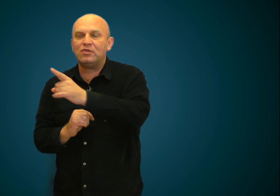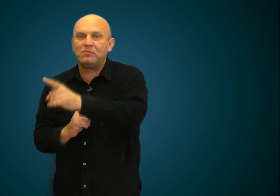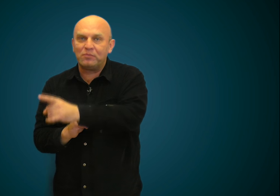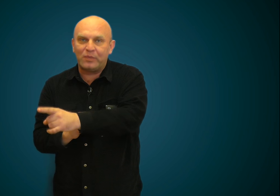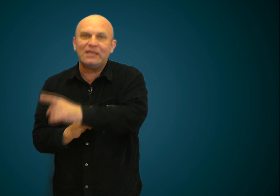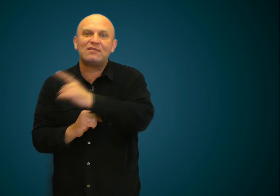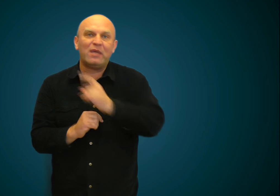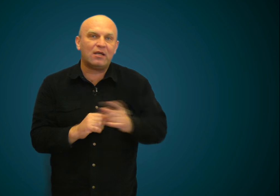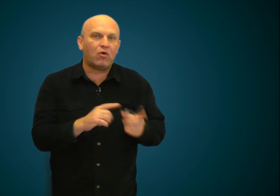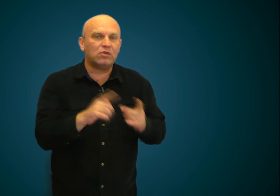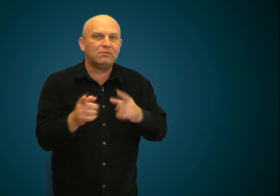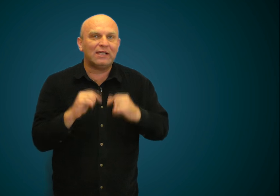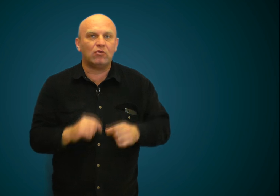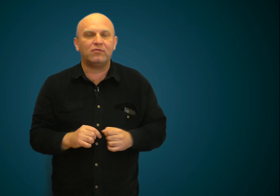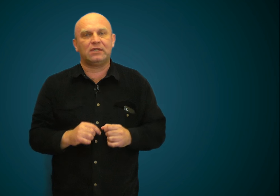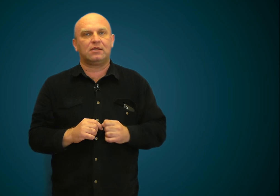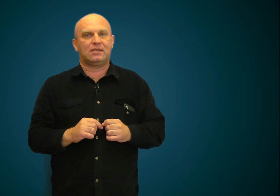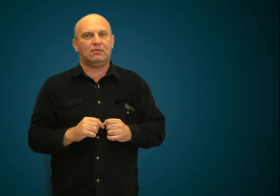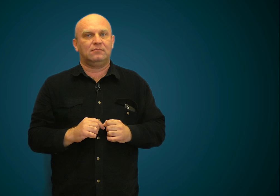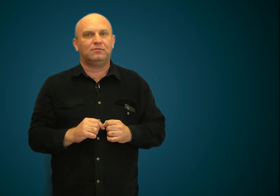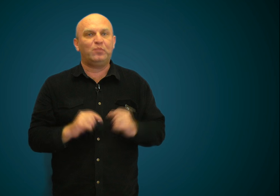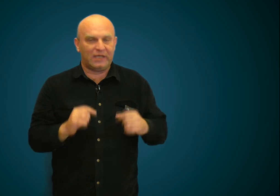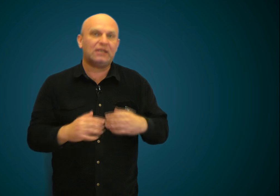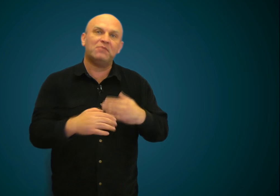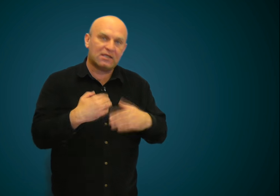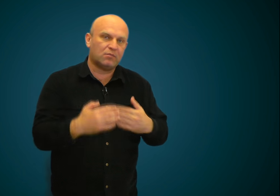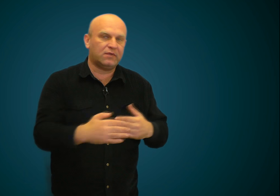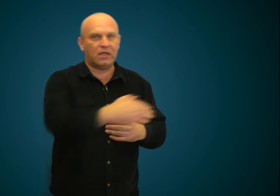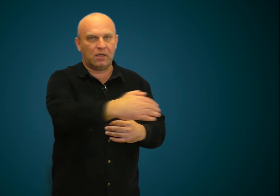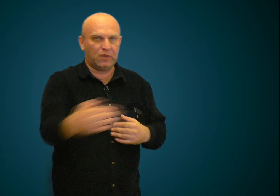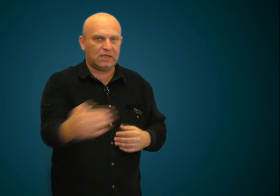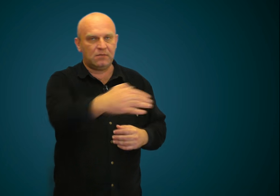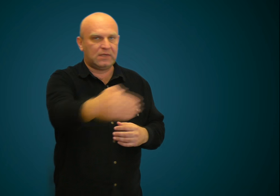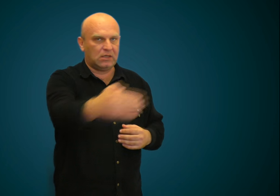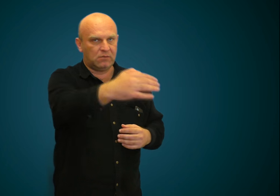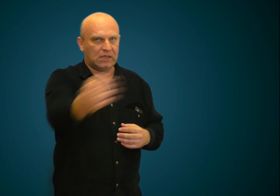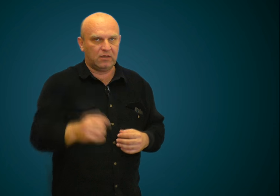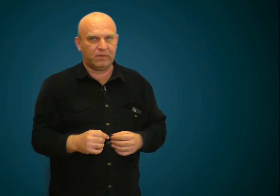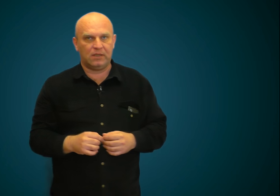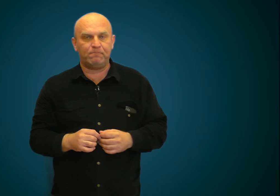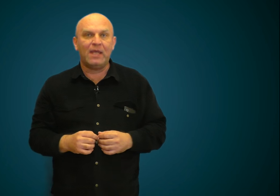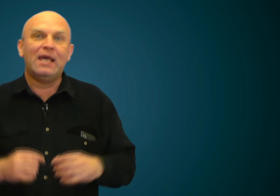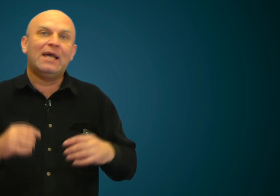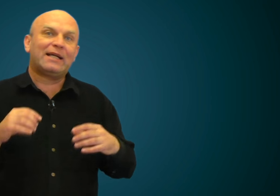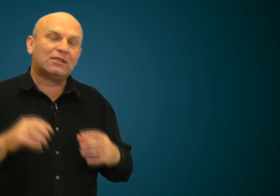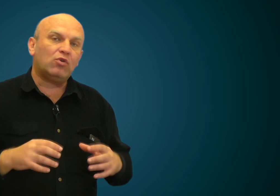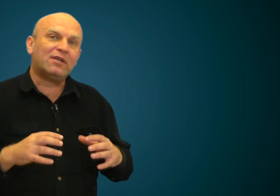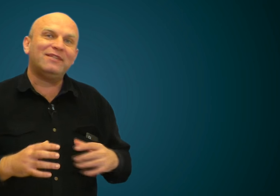быть с переходом на новые глаза, при этом не забывая о переднем, среднем и дальнем плане. Как только вы